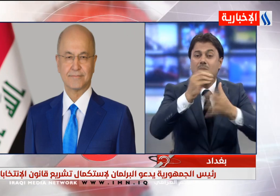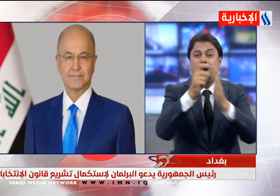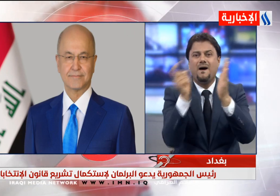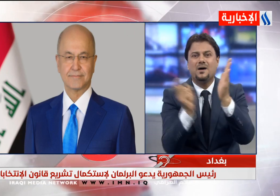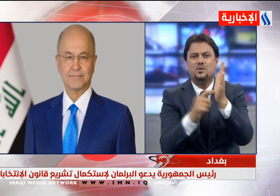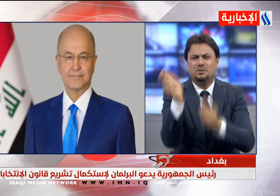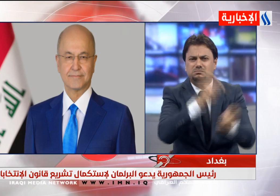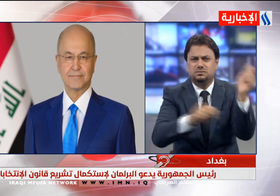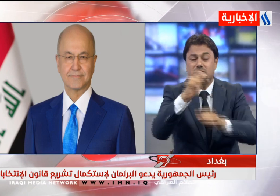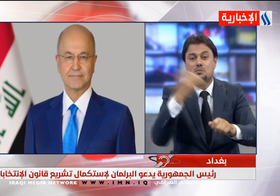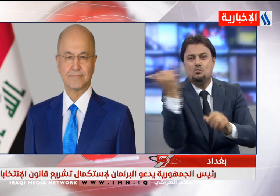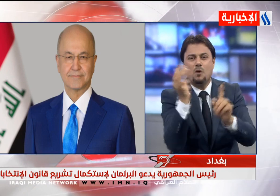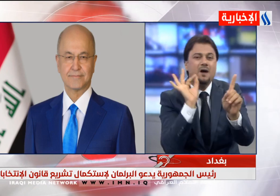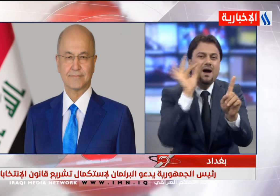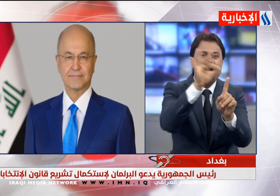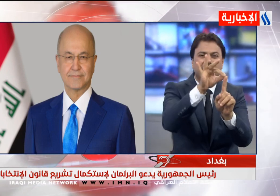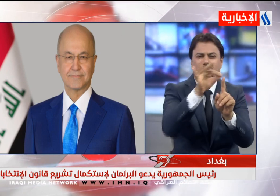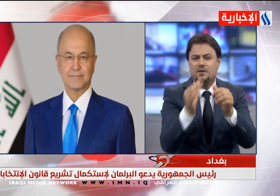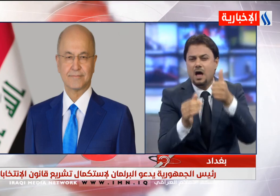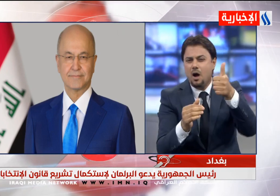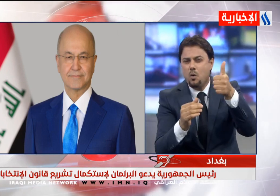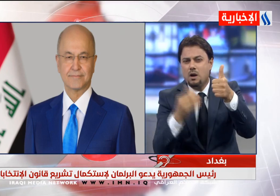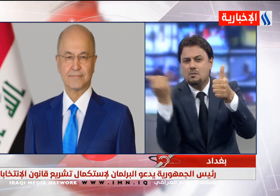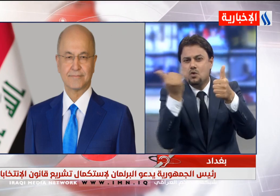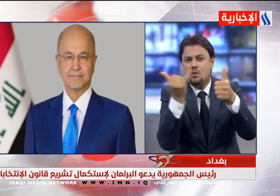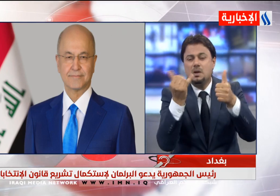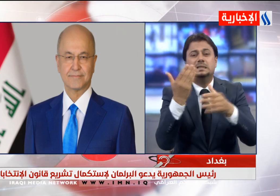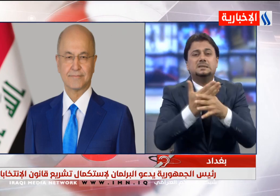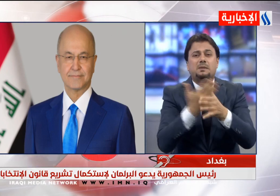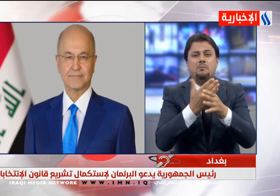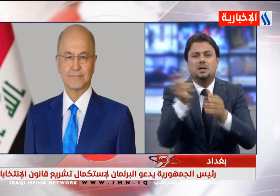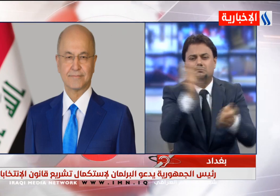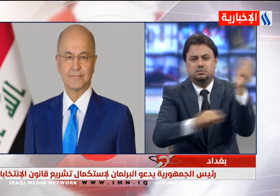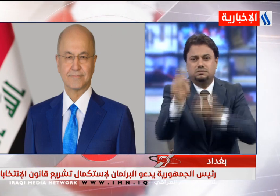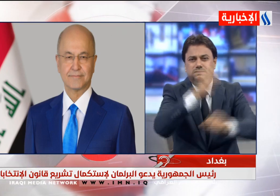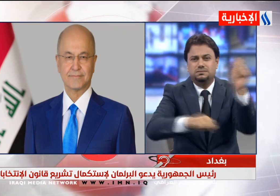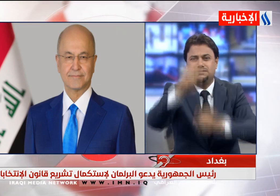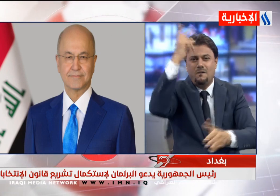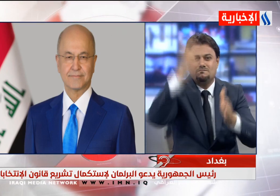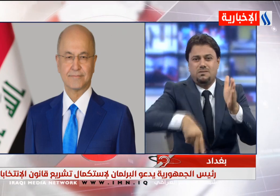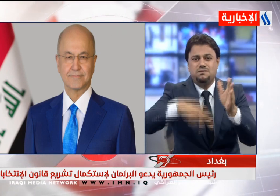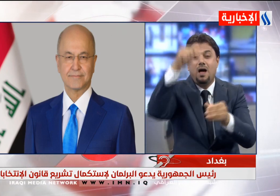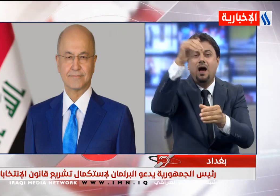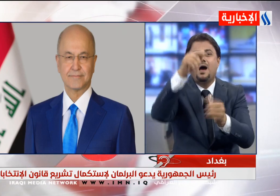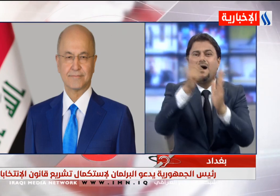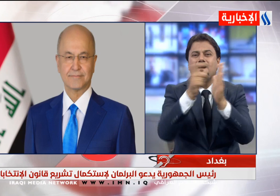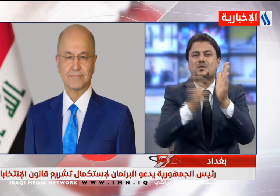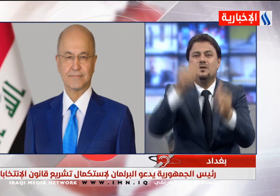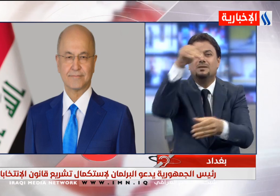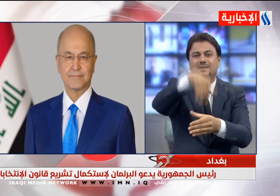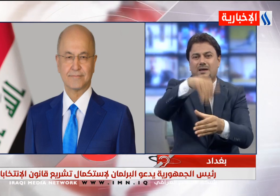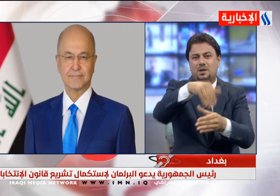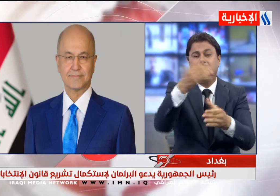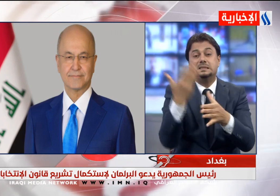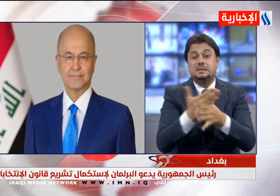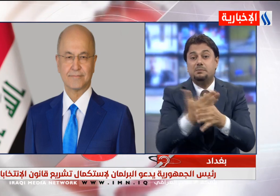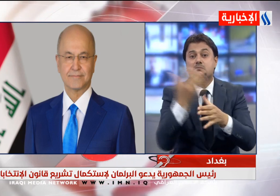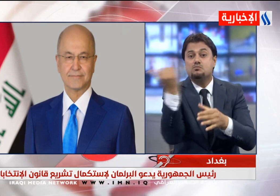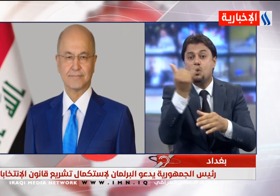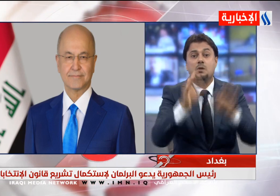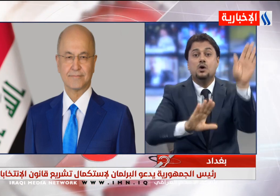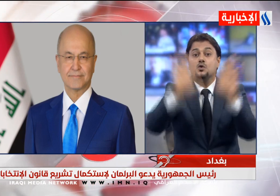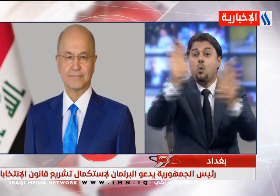القوانين المهمة وأمرزها استكمال تشريع قانون الانتخابات مؤكدا همية دور المؤسسة